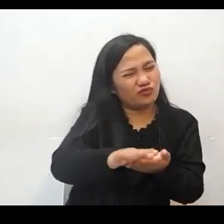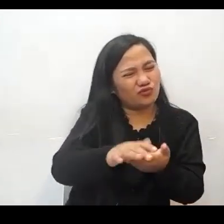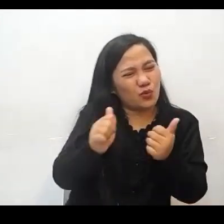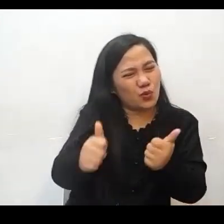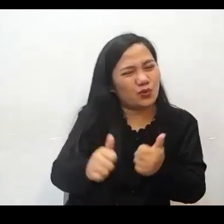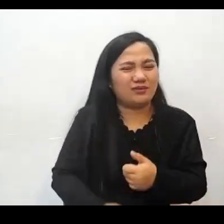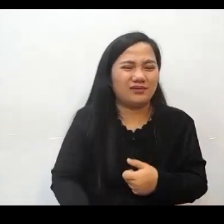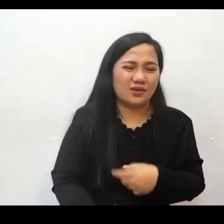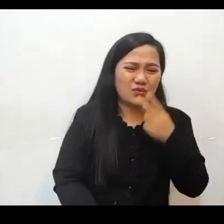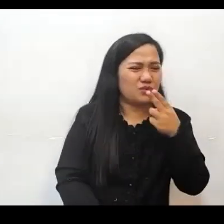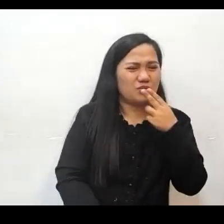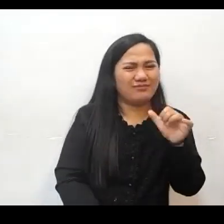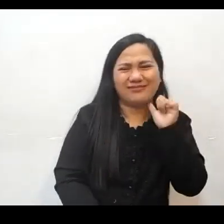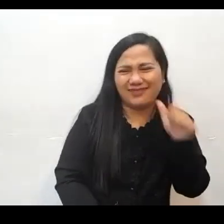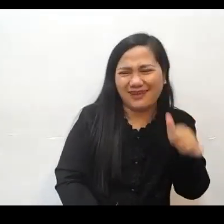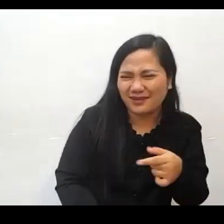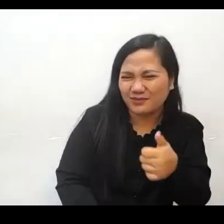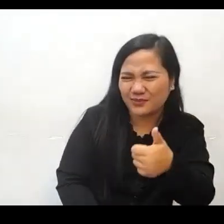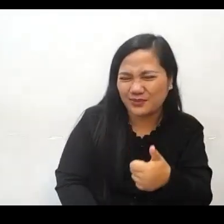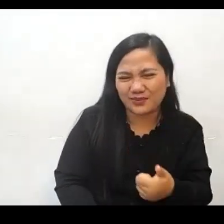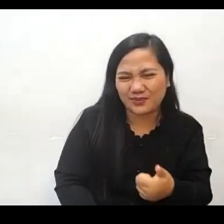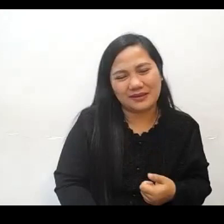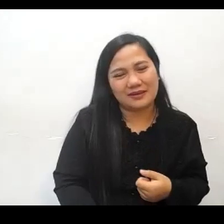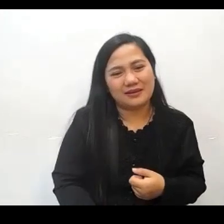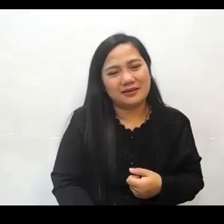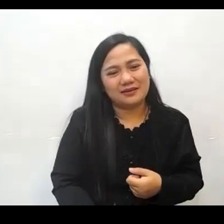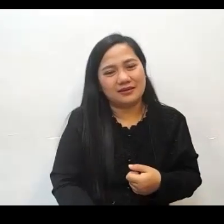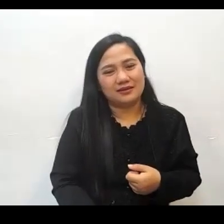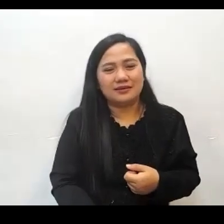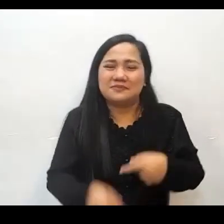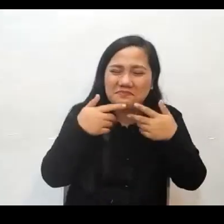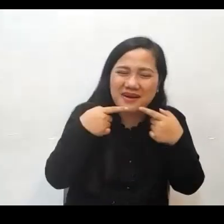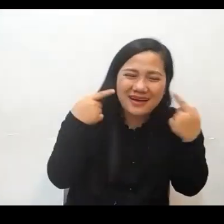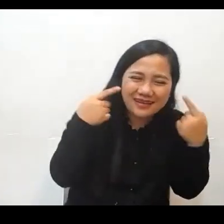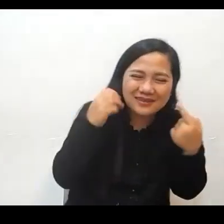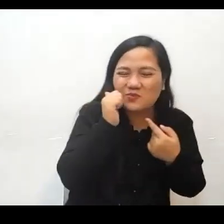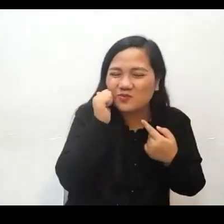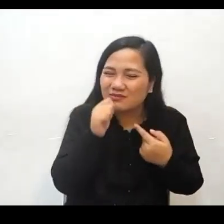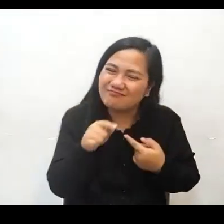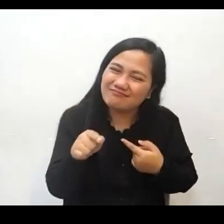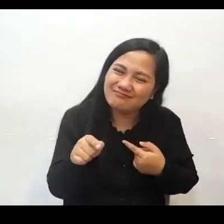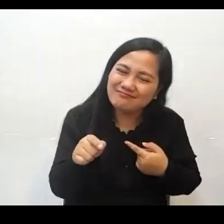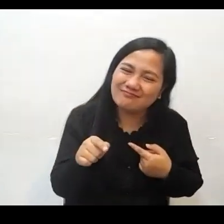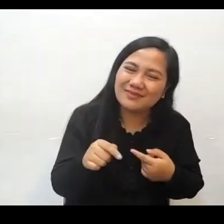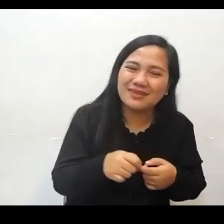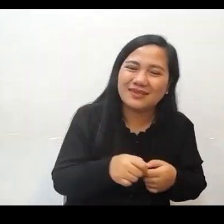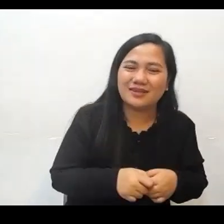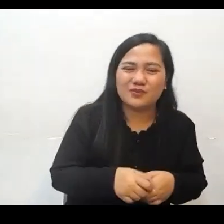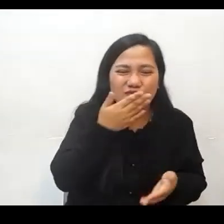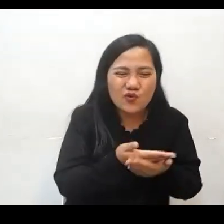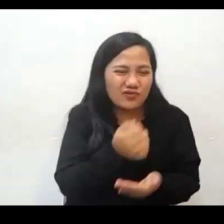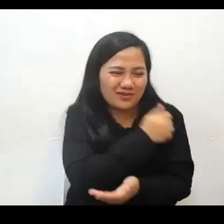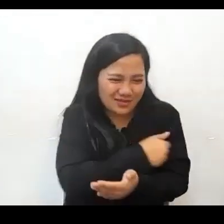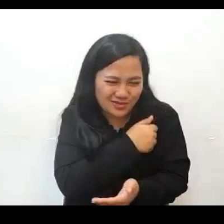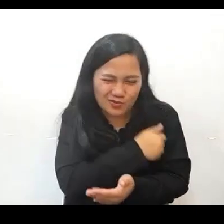gentle and kind looks good. Kaya yung lalaking iyon ay talagang napaka-buti sapagat hindi siya naninigarilyo hindi siya umiinom